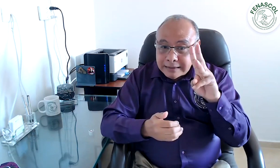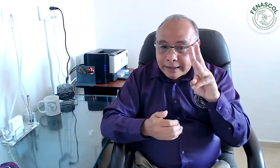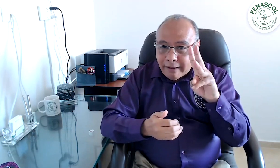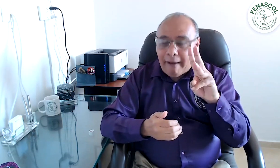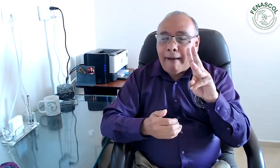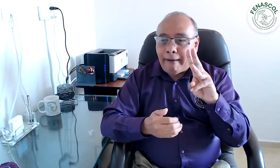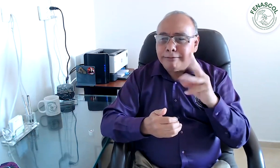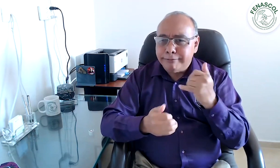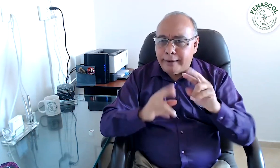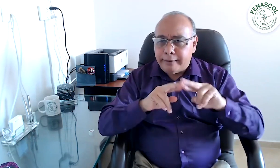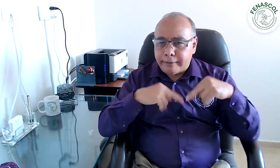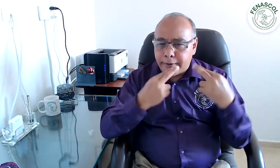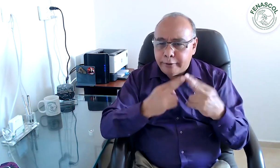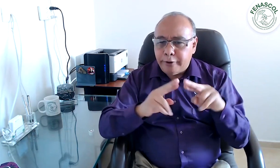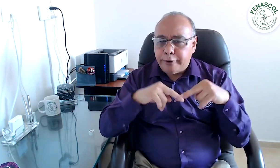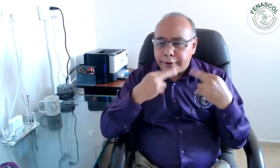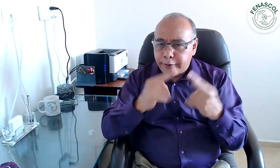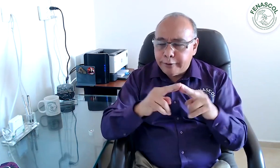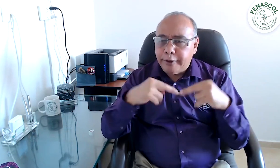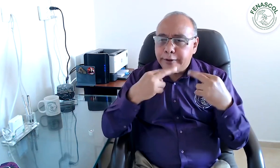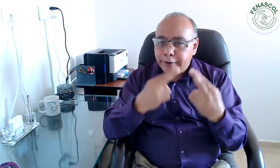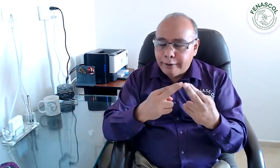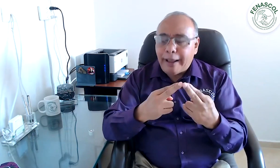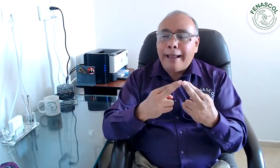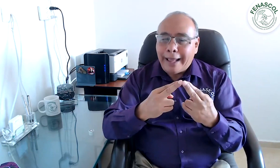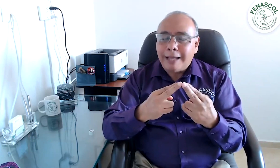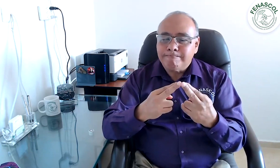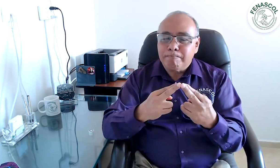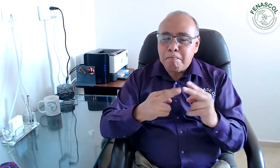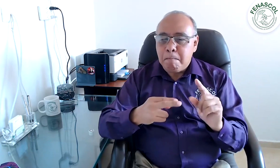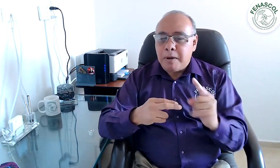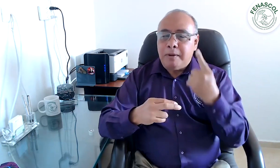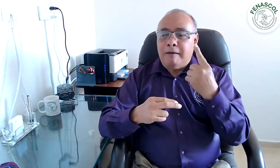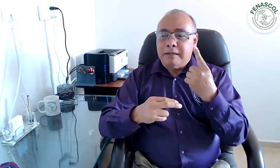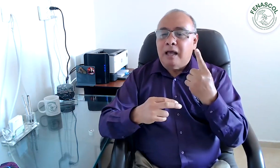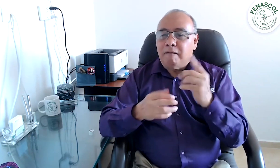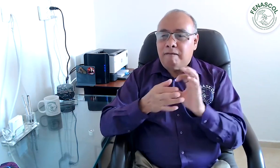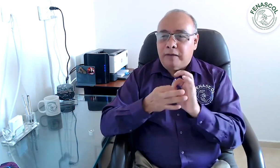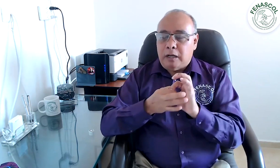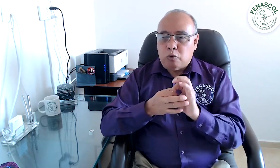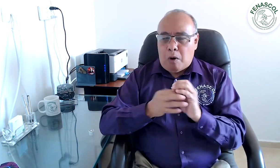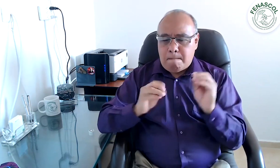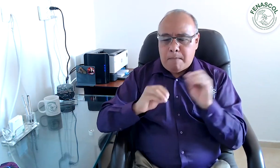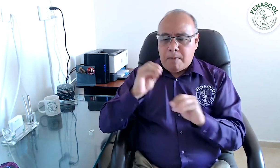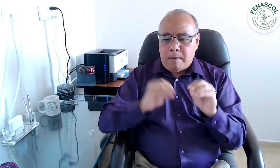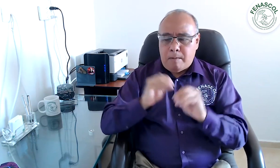año 2013, se sostuvieron varias reuniones. Y por primera vez,